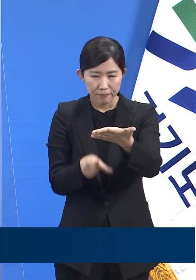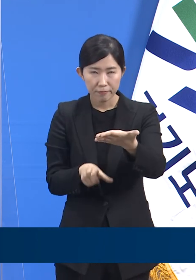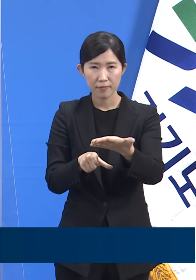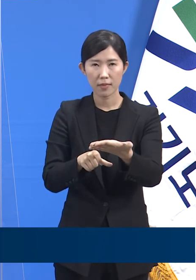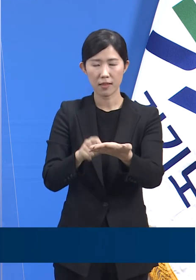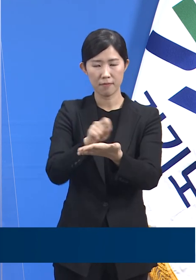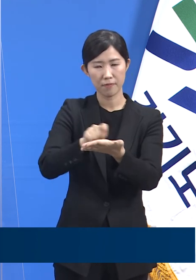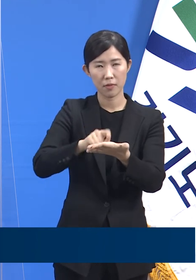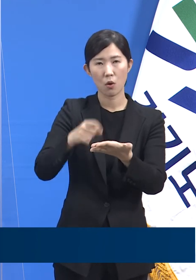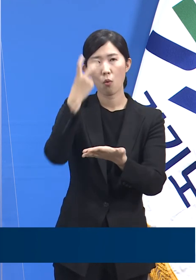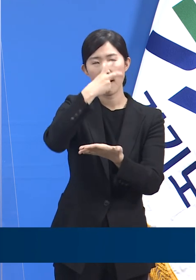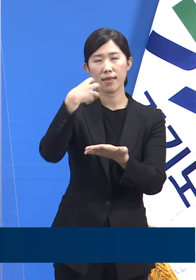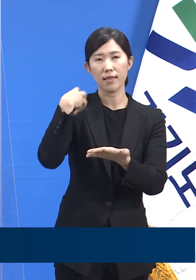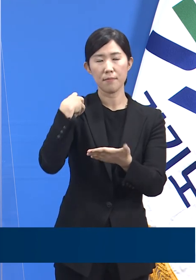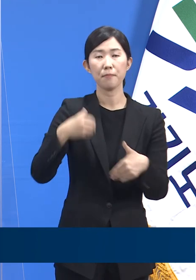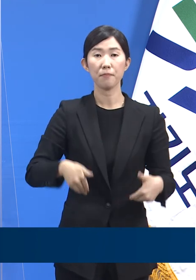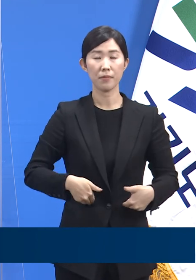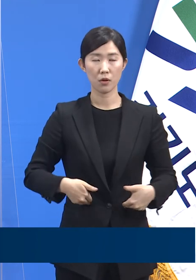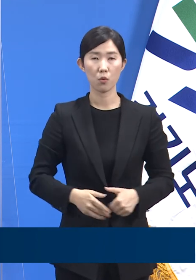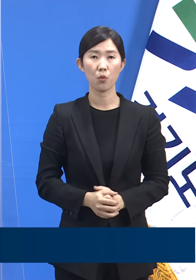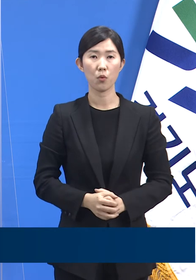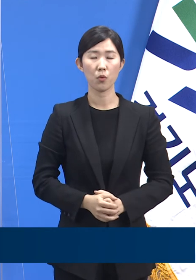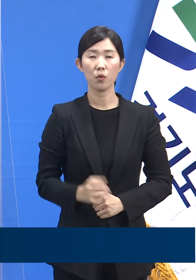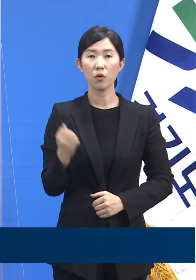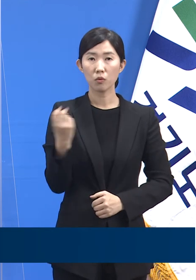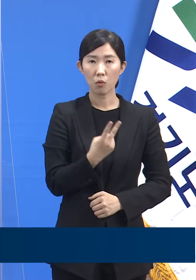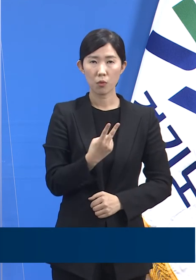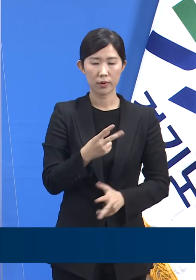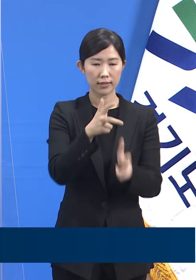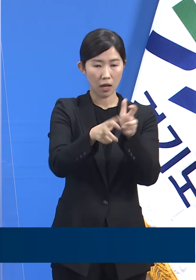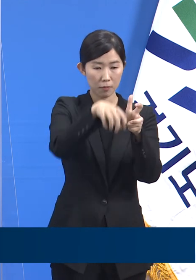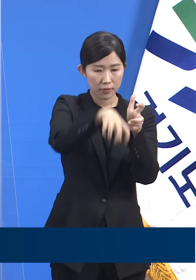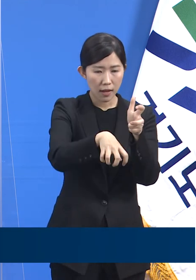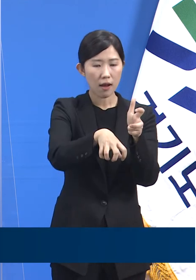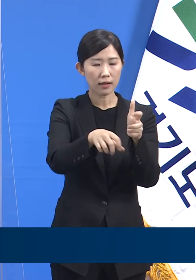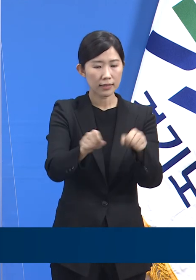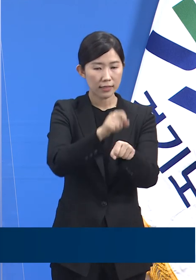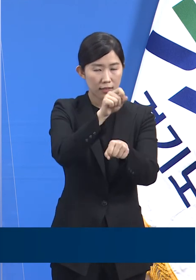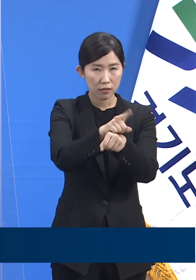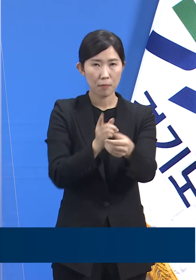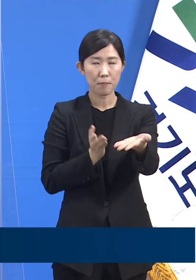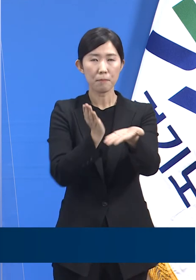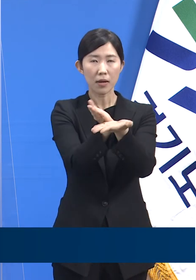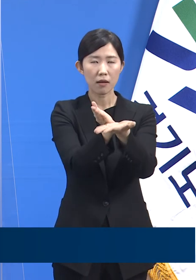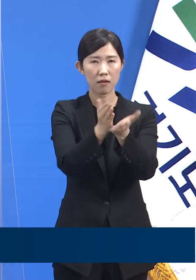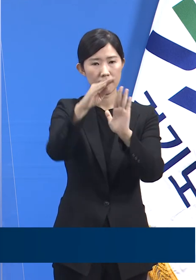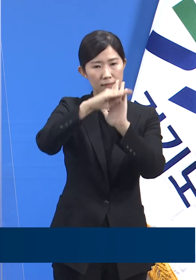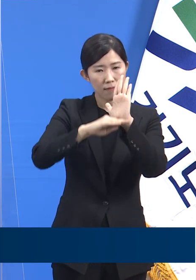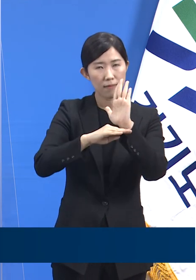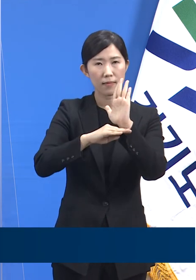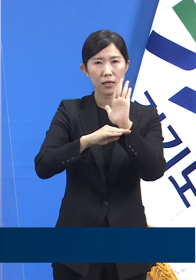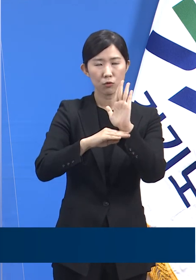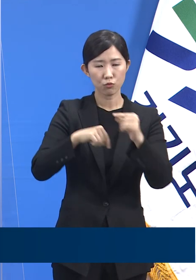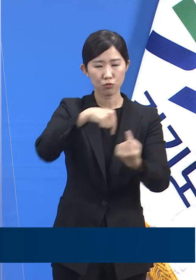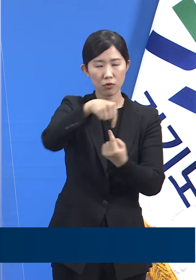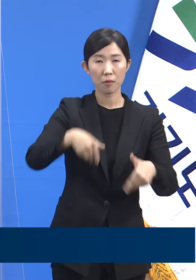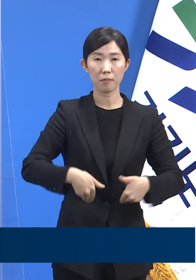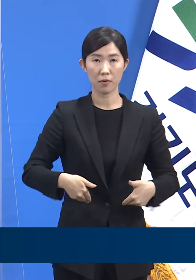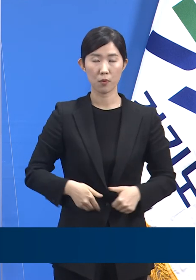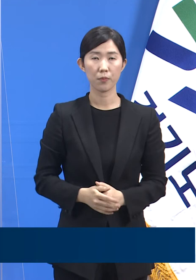환경에 적합한 방역지침을 수립하고 시행해야 합니다. 이후 지자체 합동 운영반은